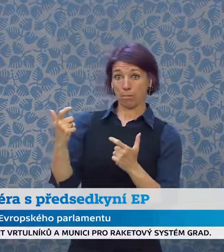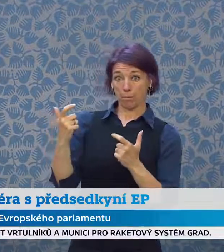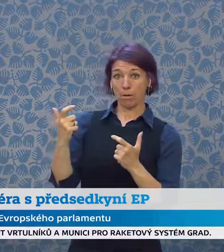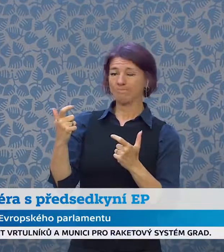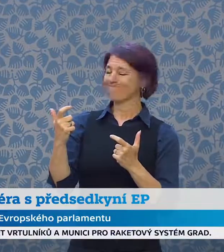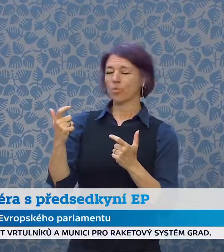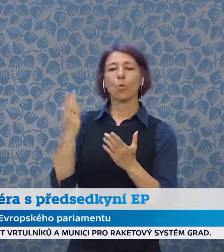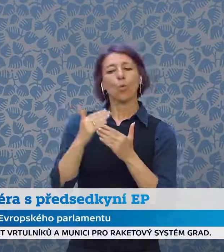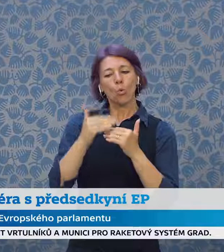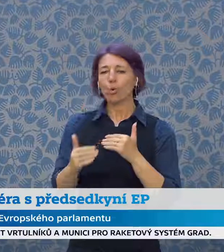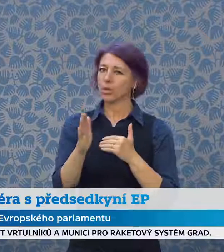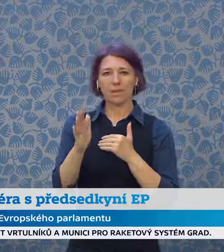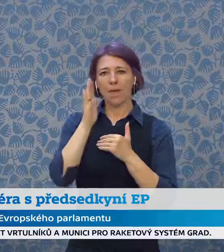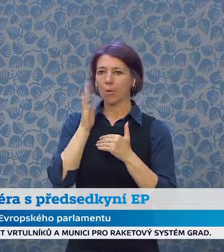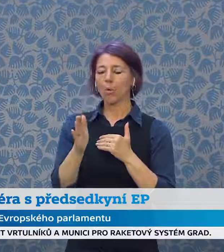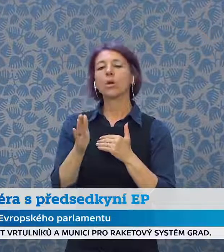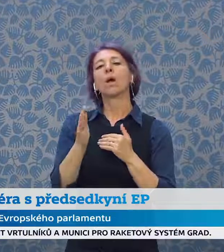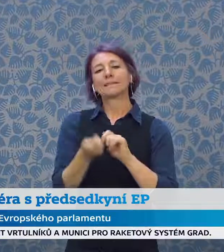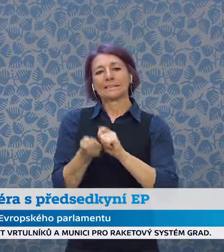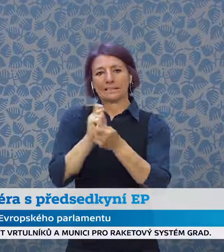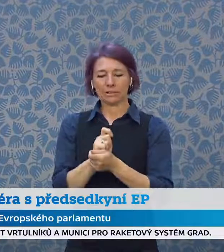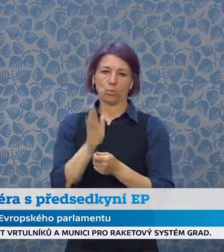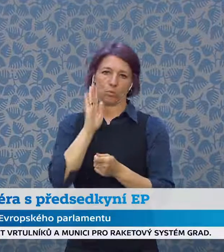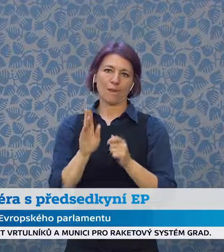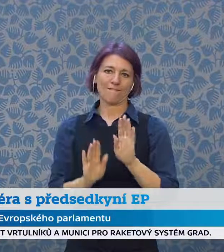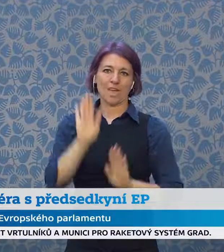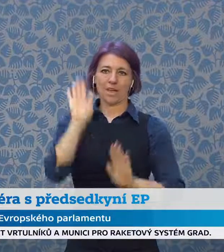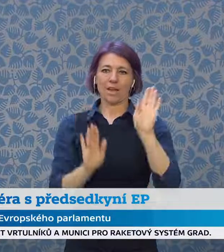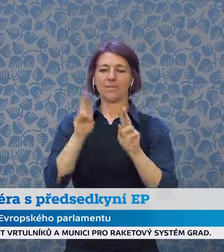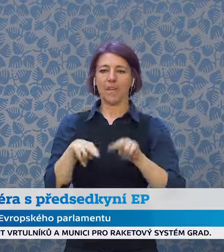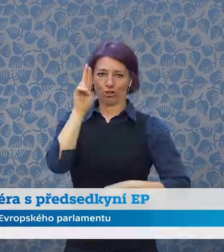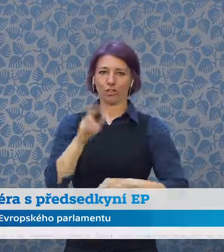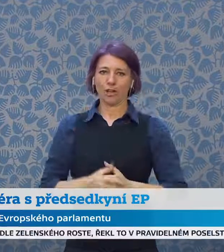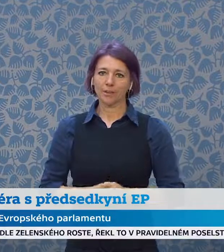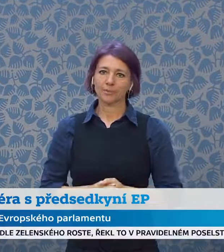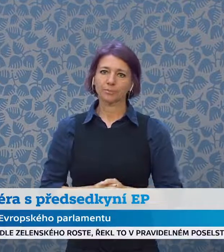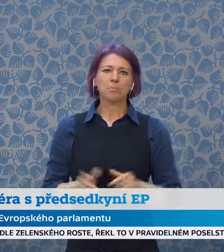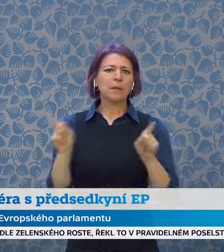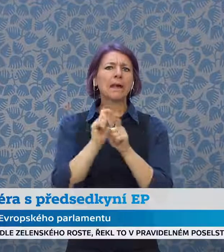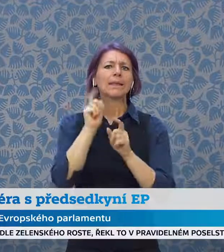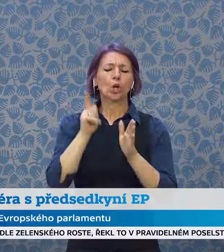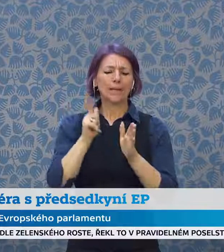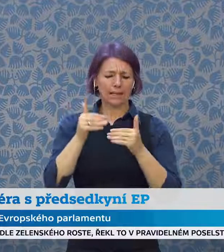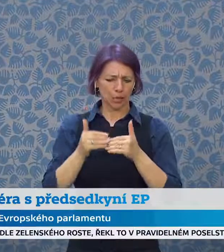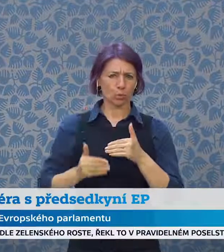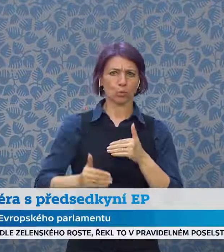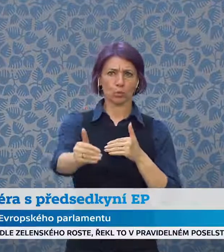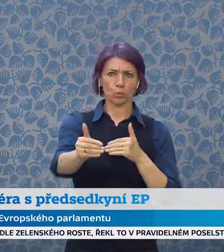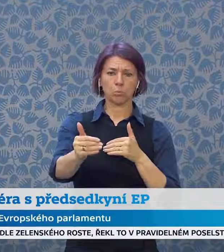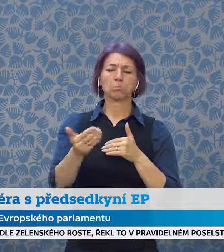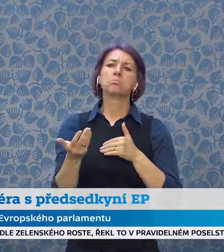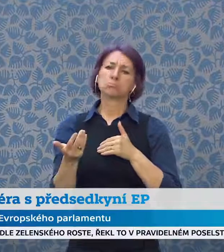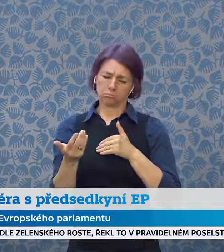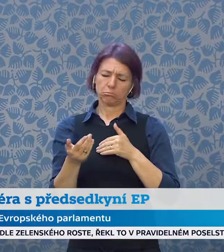Také se mluvilo o tom, že v několika nadcházejících týdnech bude třeba, aby české předsednictví se